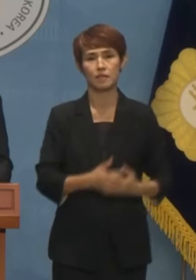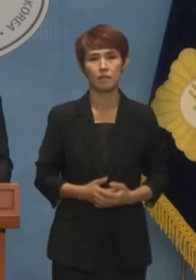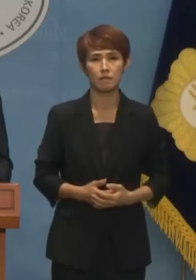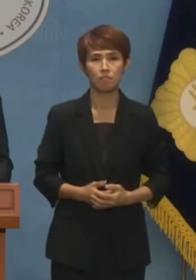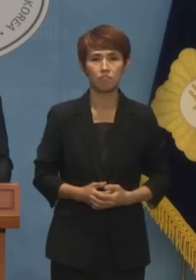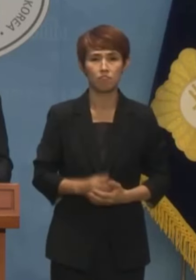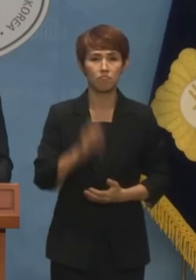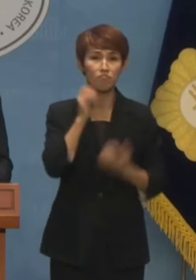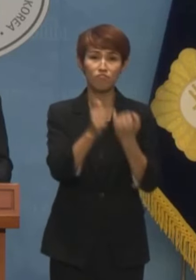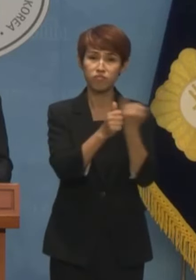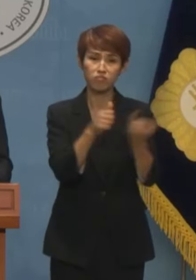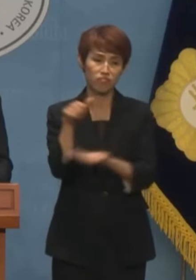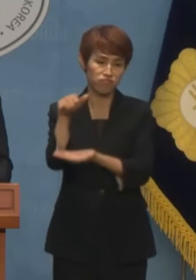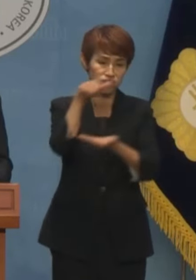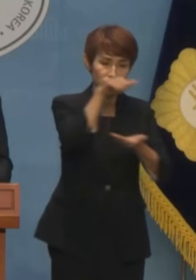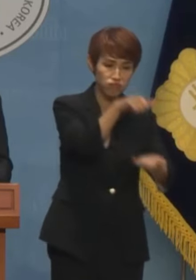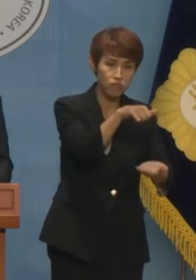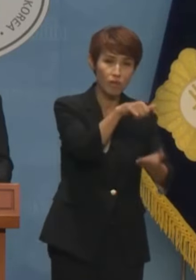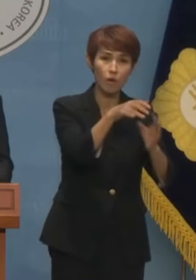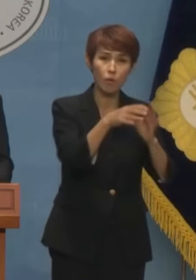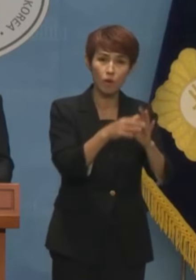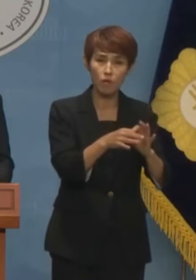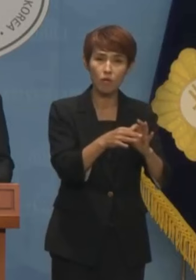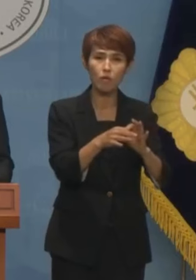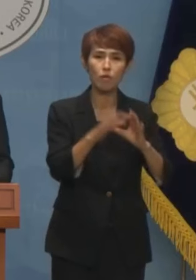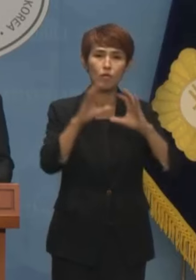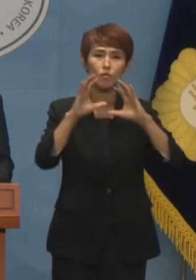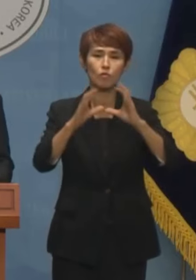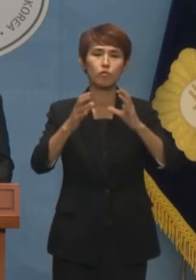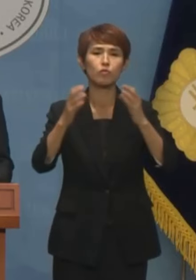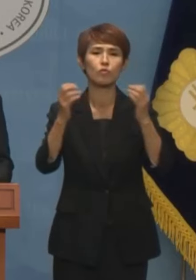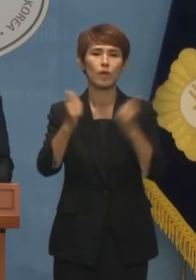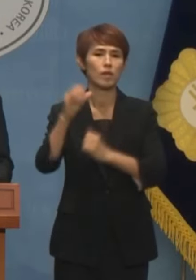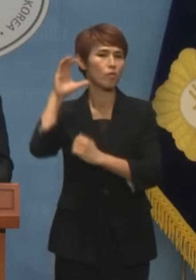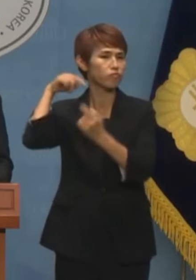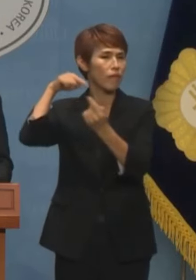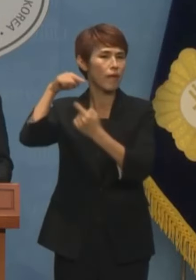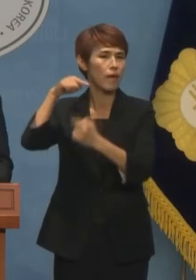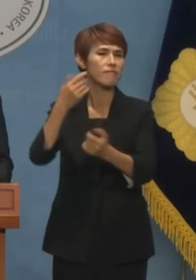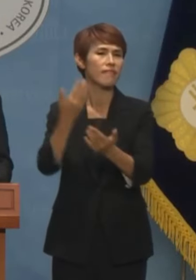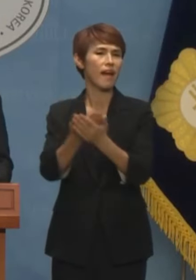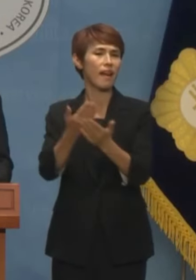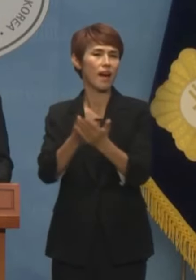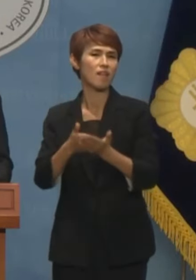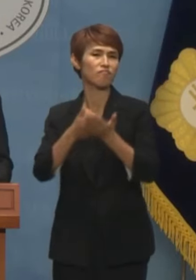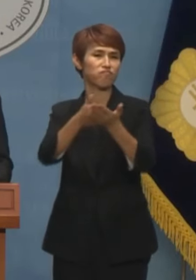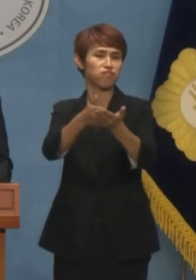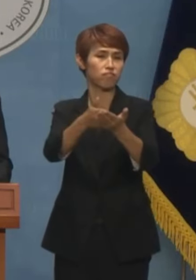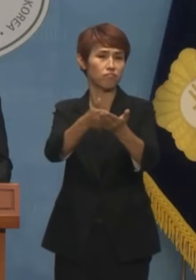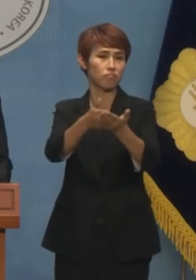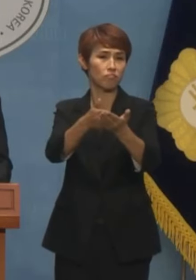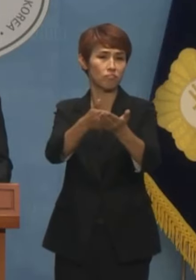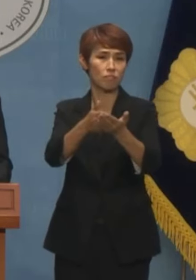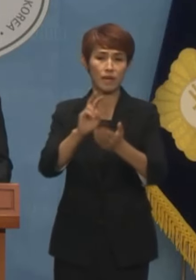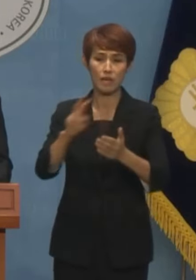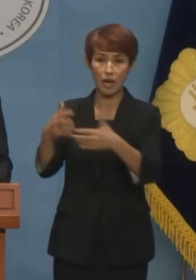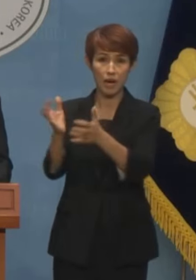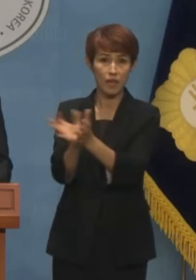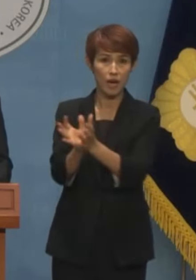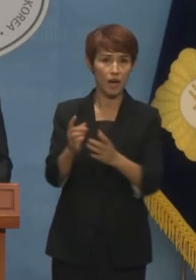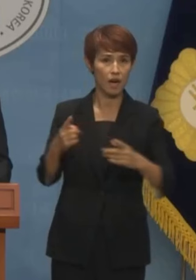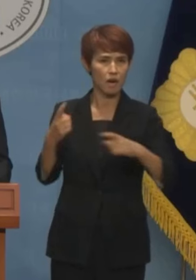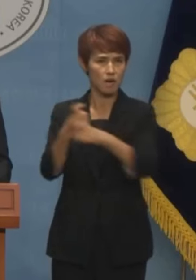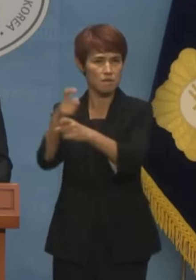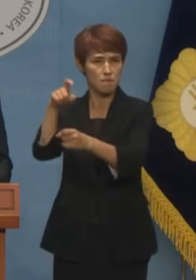명품백 수수 관련 국회 청문회를 주장하는 야당에 대한 보복성 조사가 아닌지